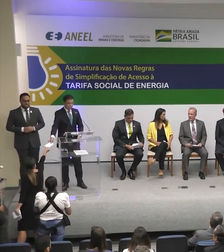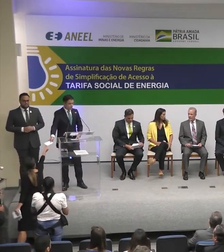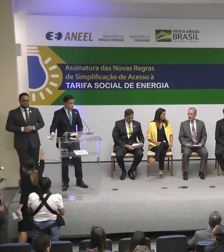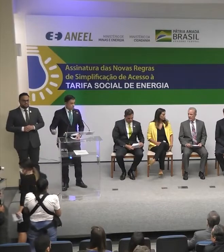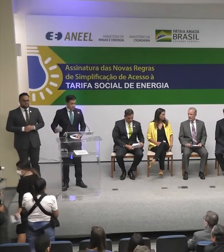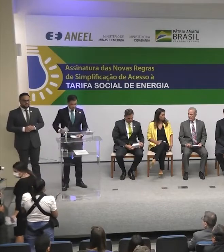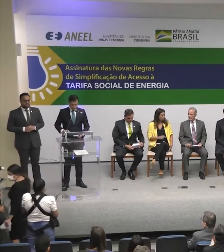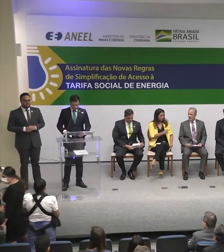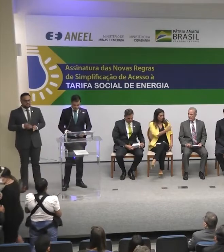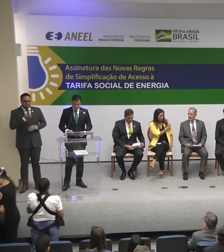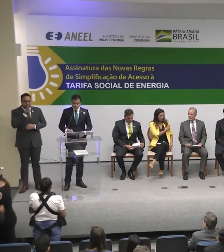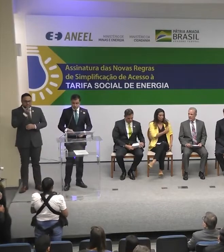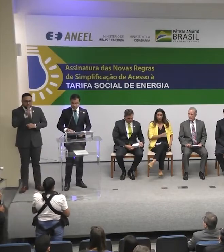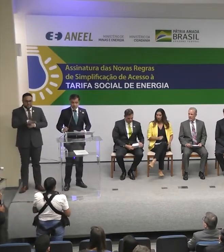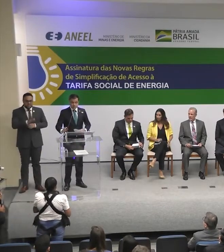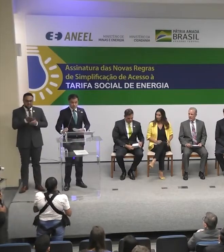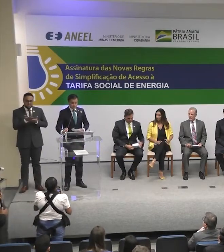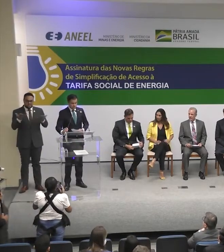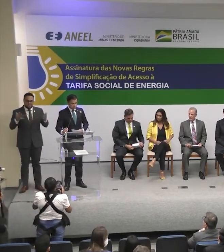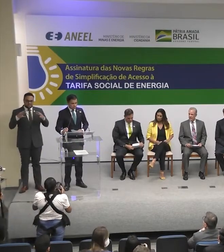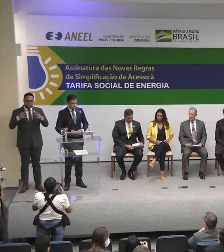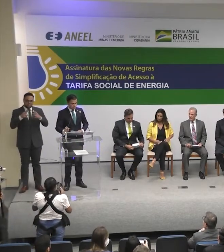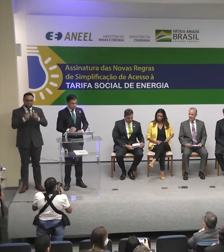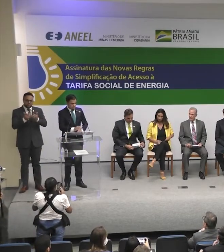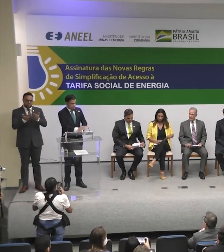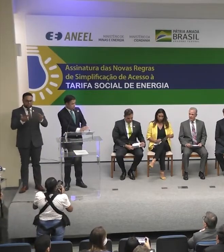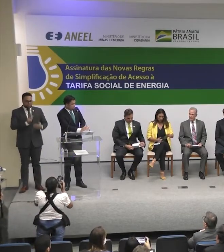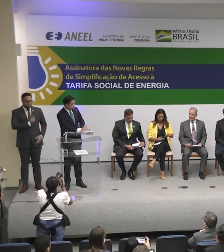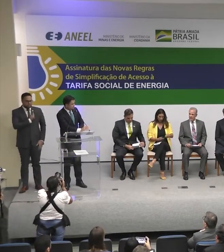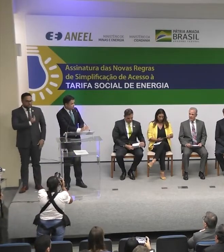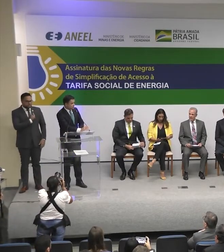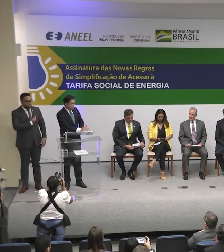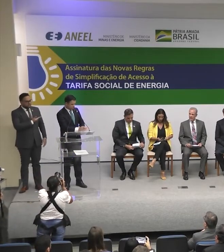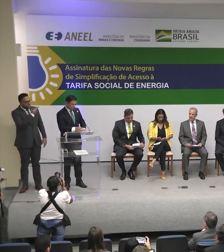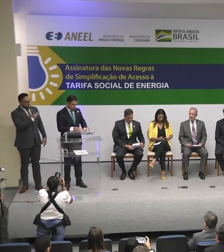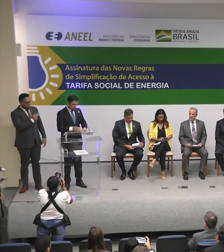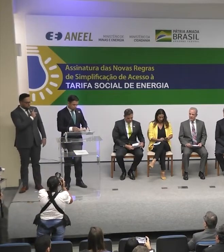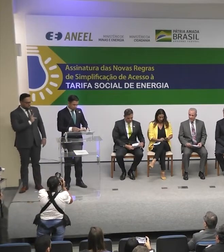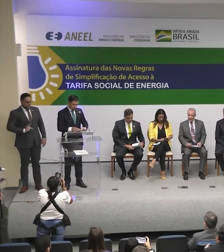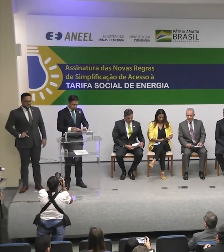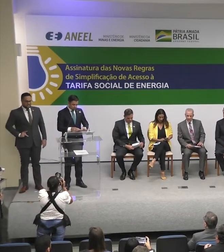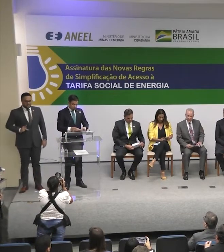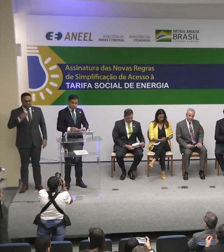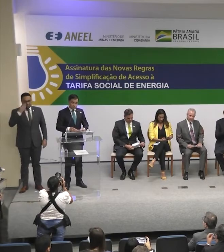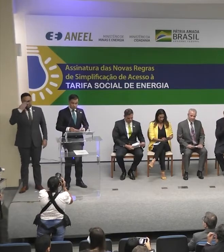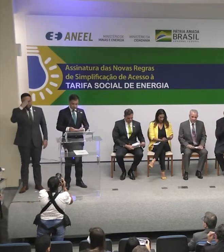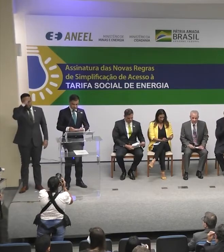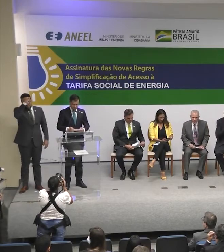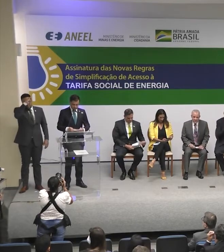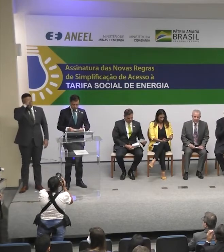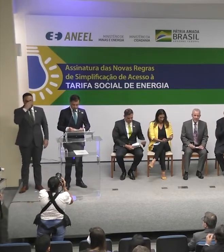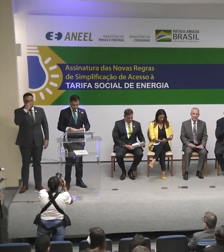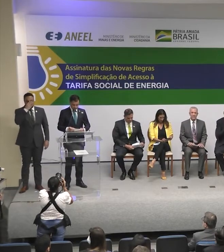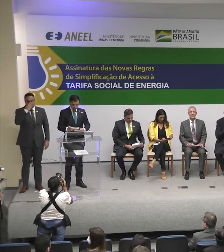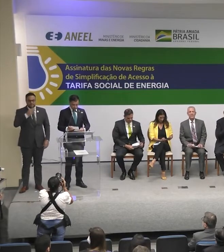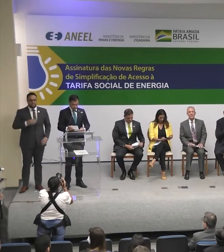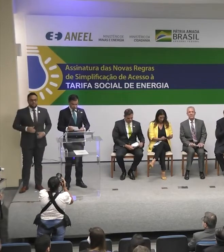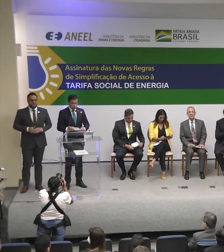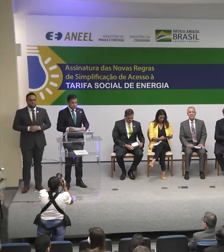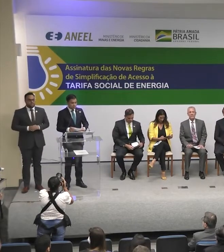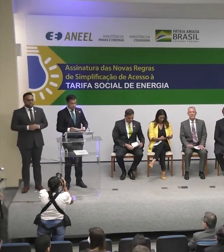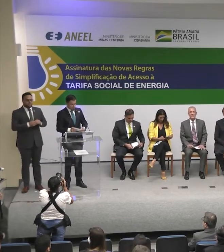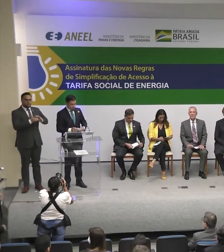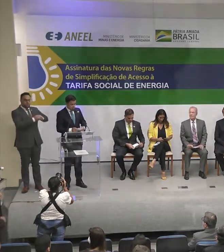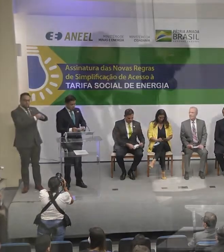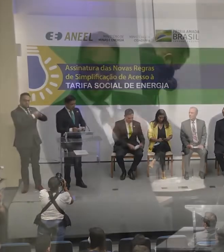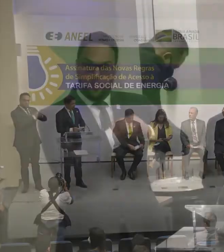Boa tarde Senhoras e senhores Senhor presidente da república Jair Messias Bolsonaro Gostaria de